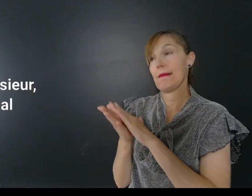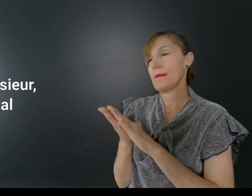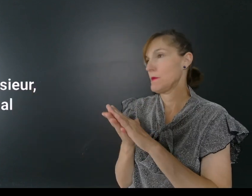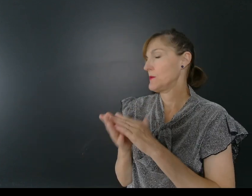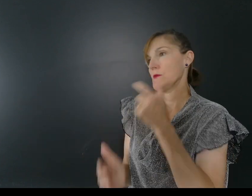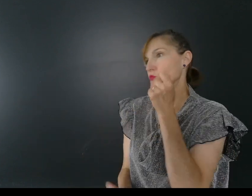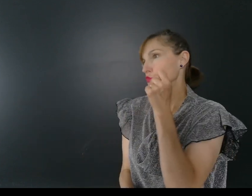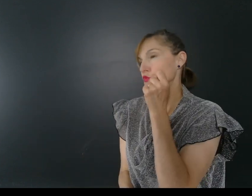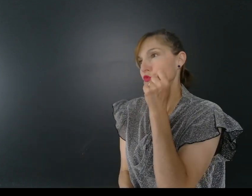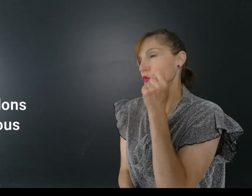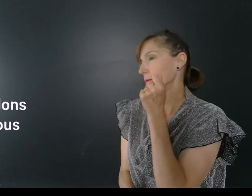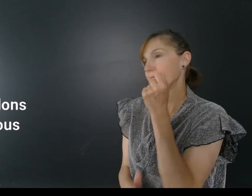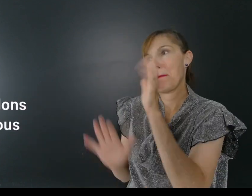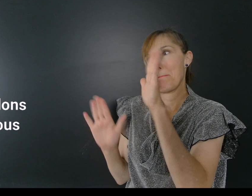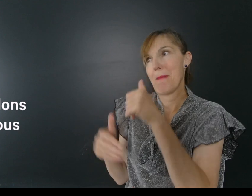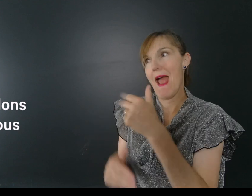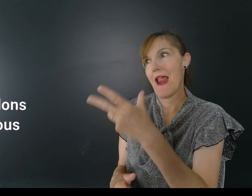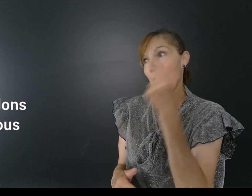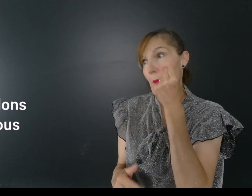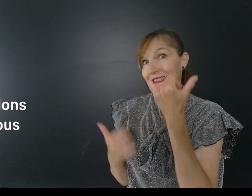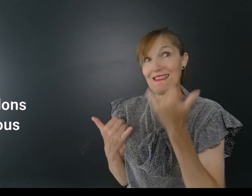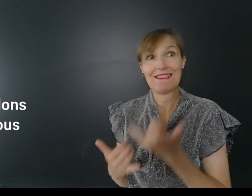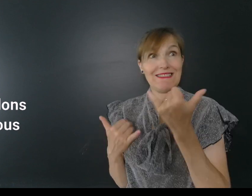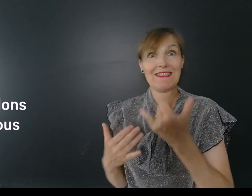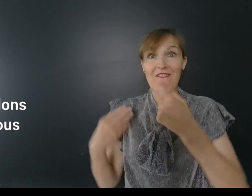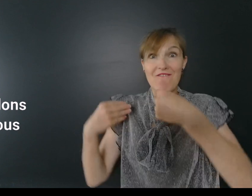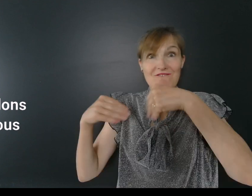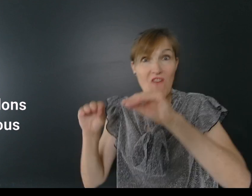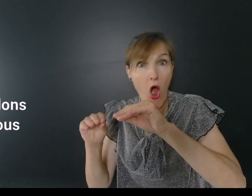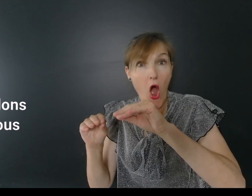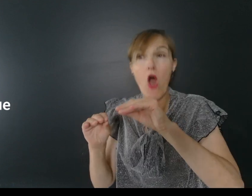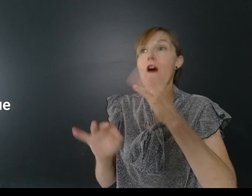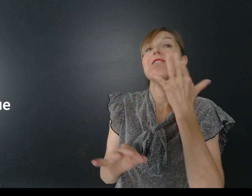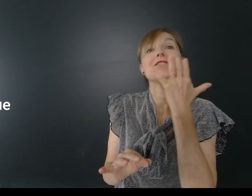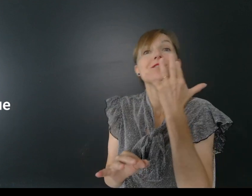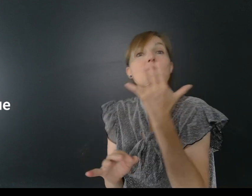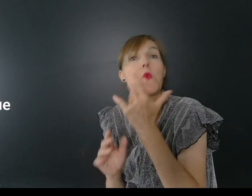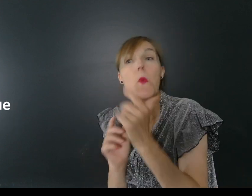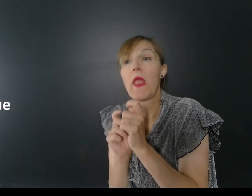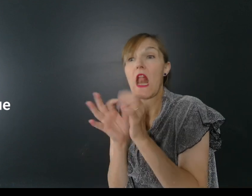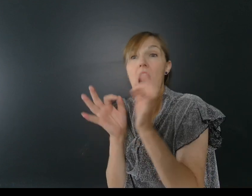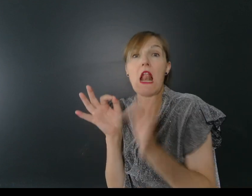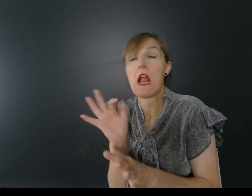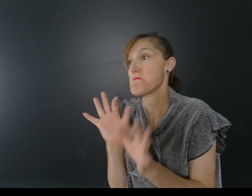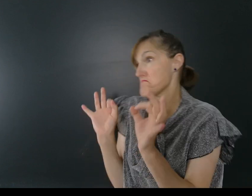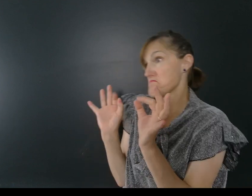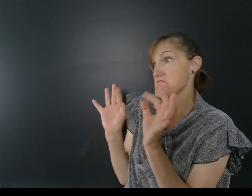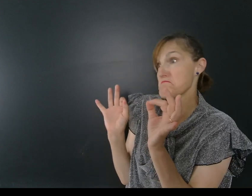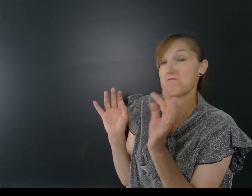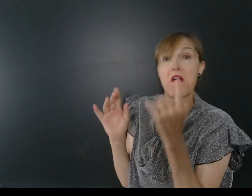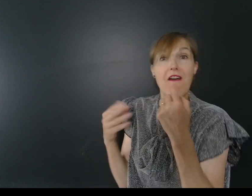mal compris. Ici, nous ne vendons pas de fruits. Nous ne vendons que les graines.